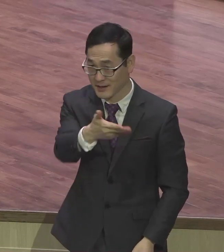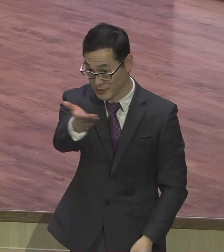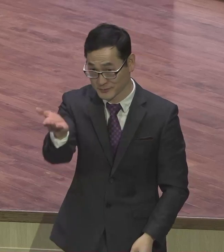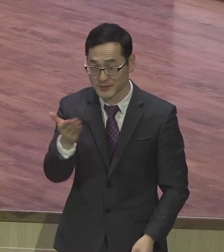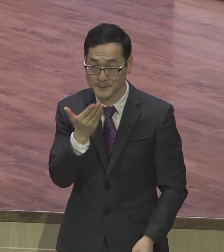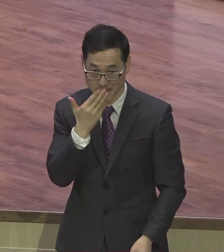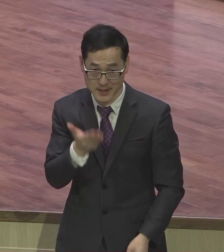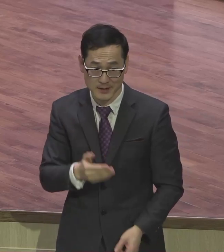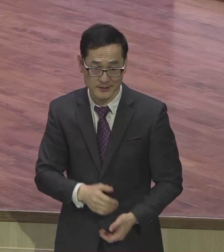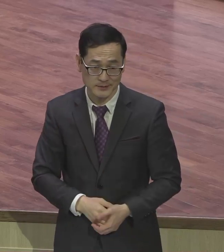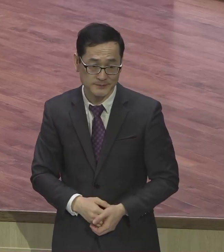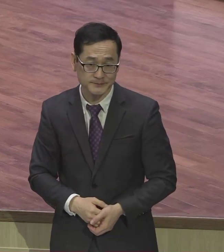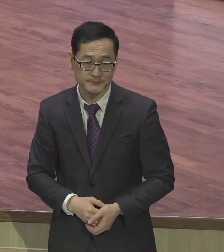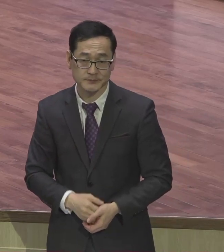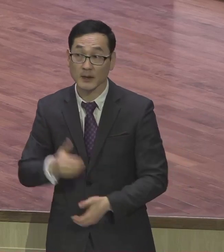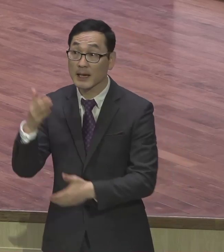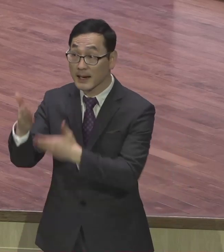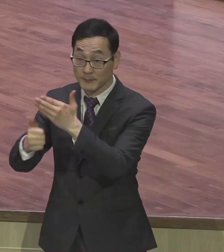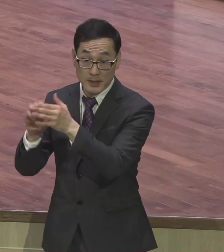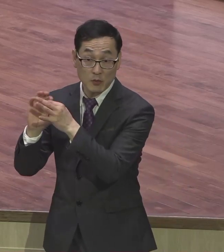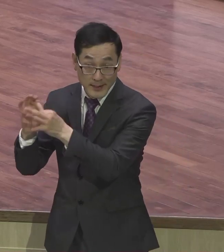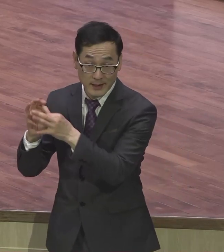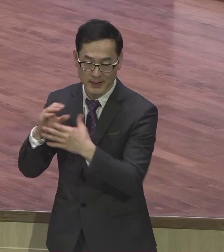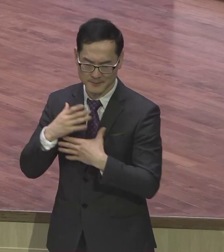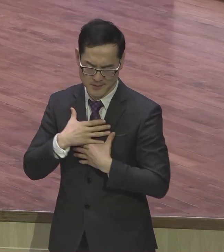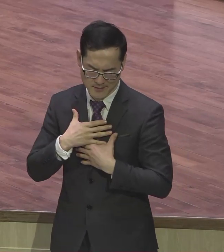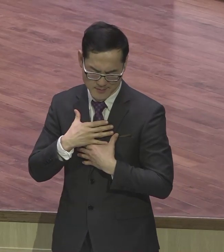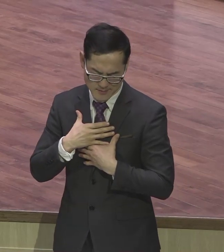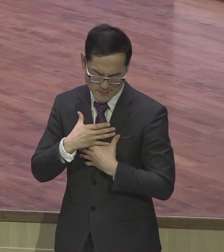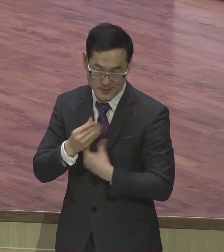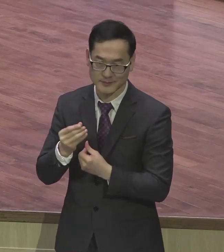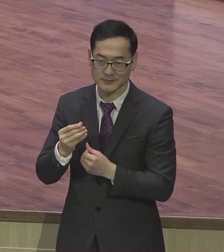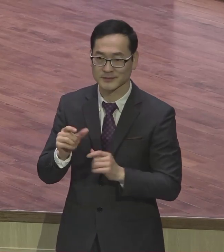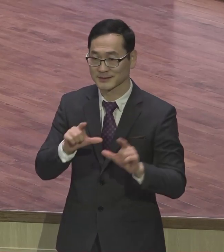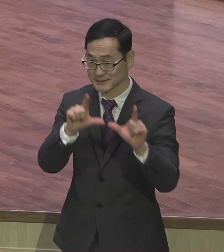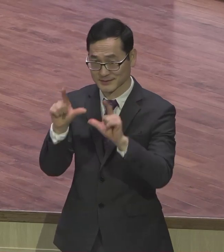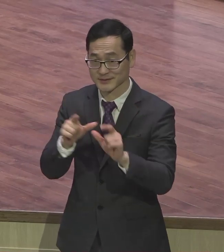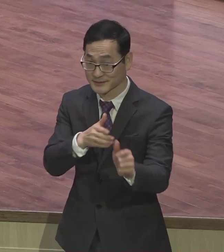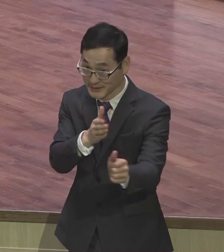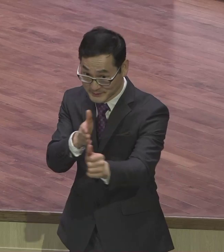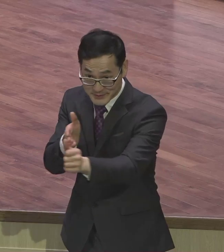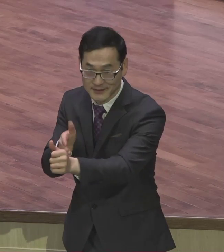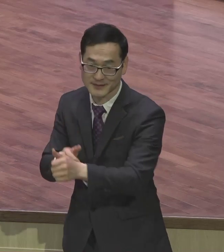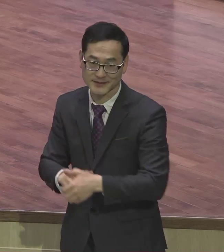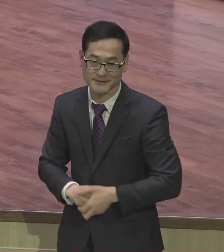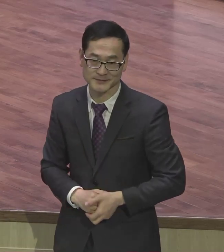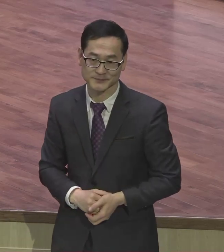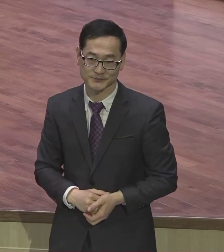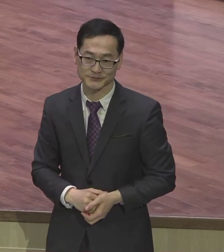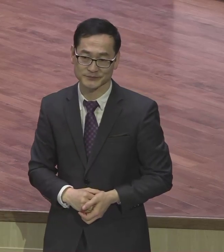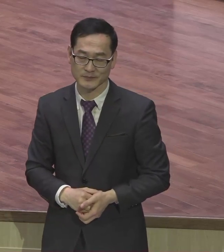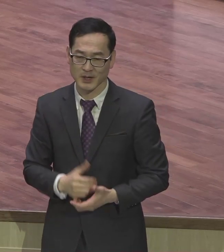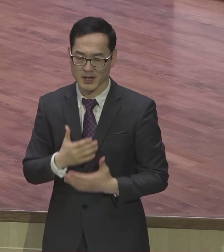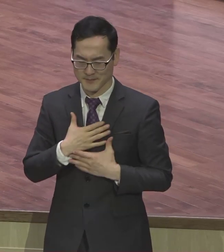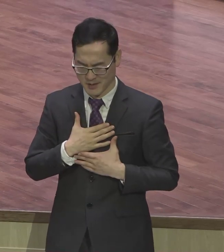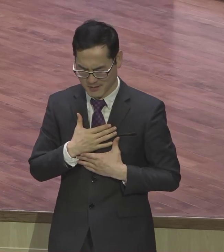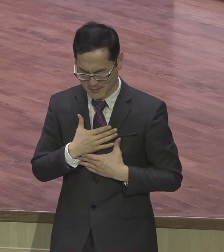하나님과의 관계가 편안하시기 바랍니다 그게 정상이요 정상 편안해야 돼요 하나님과의 관계